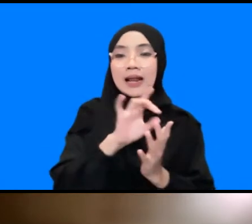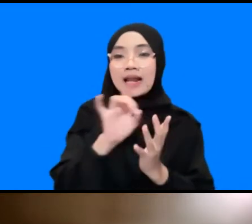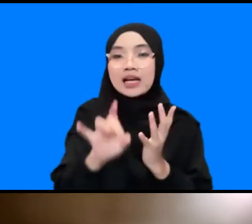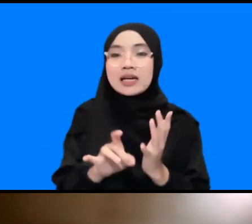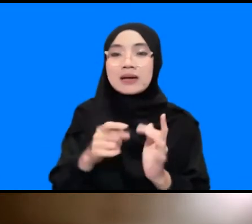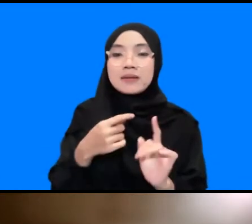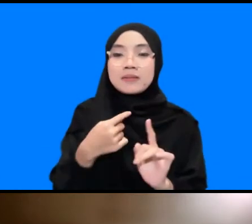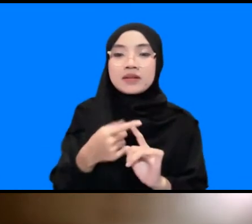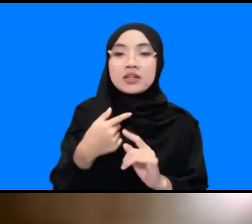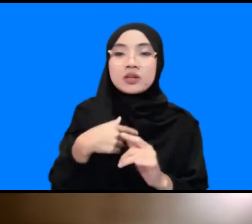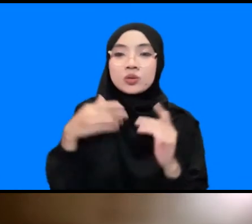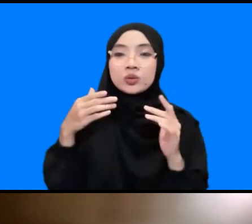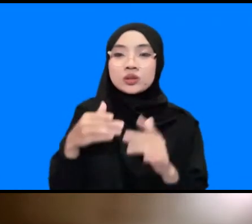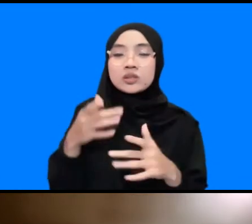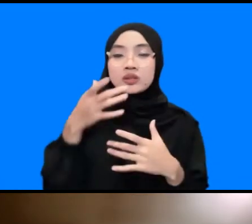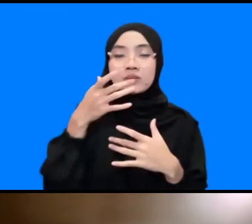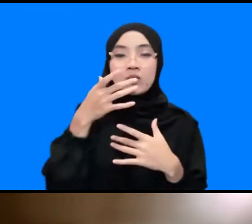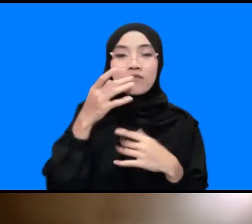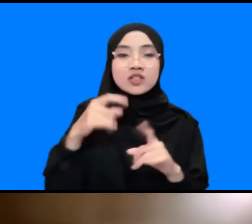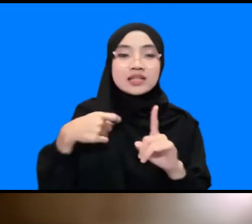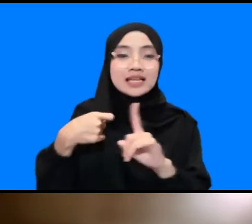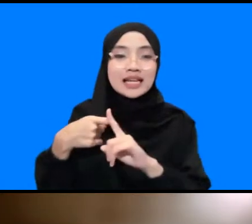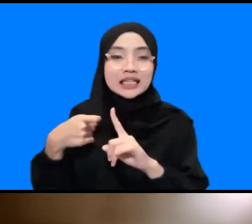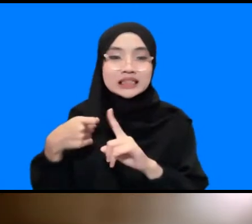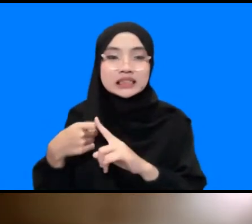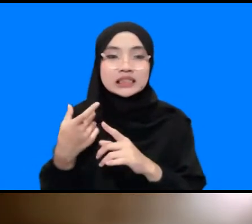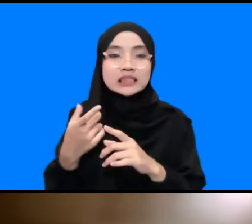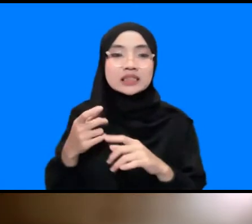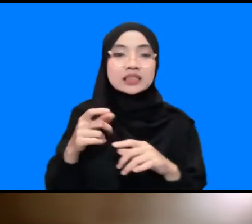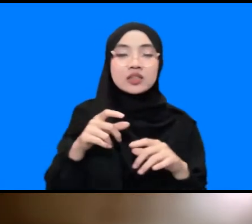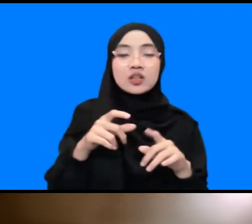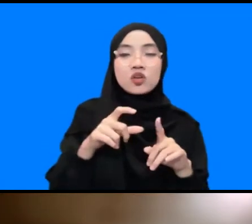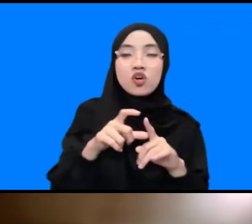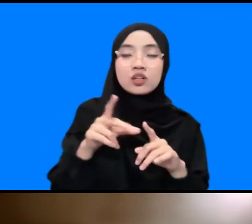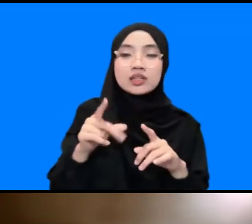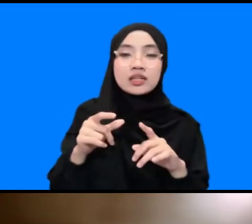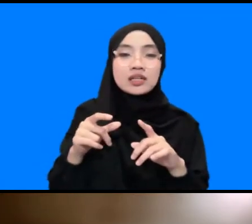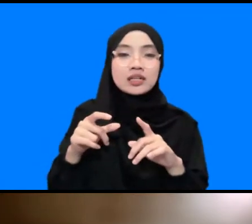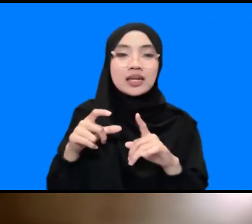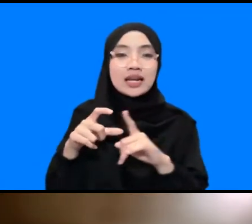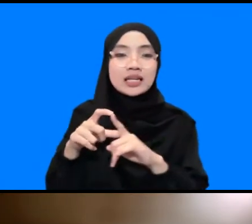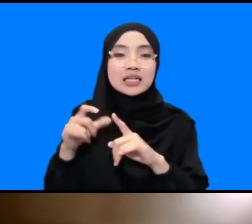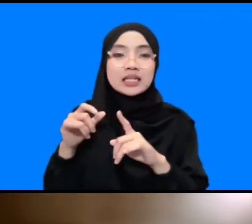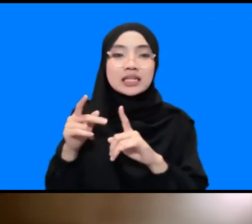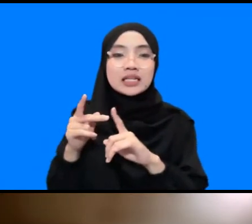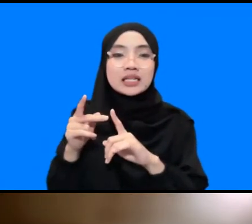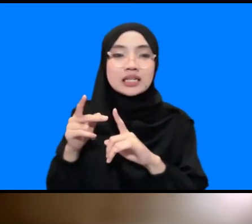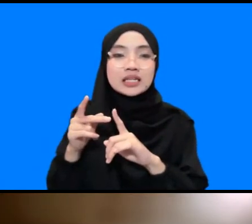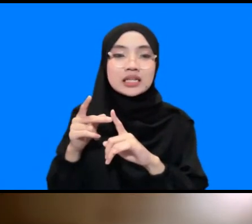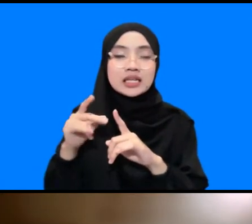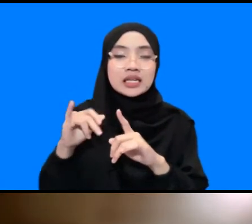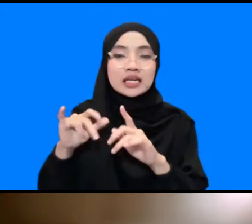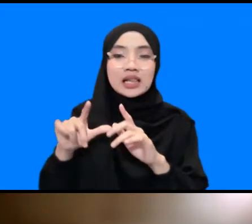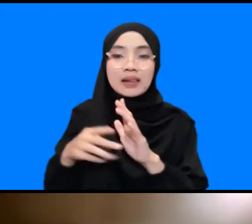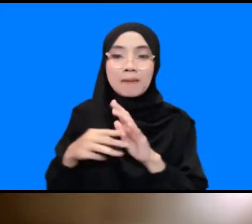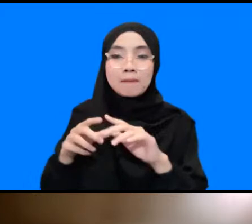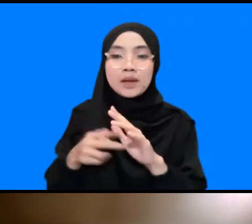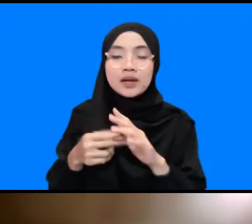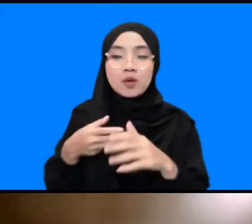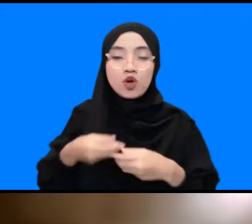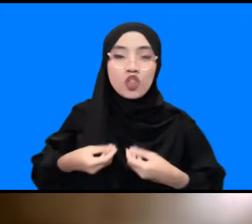sekali Profesor Kirisih dan Dr. Dhani Hilman pada saat itu yang mau berkontribusi secara langsung